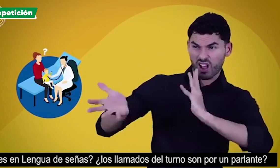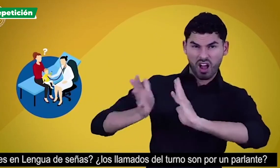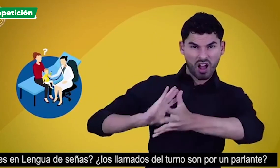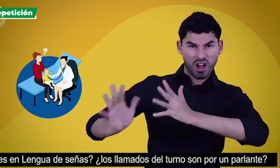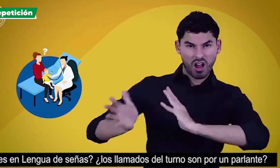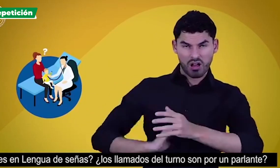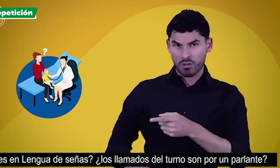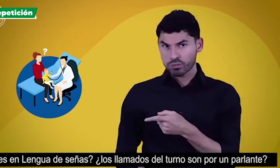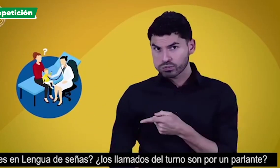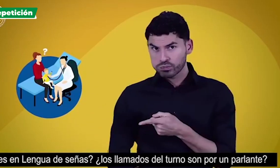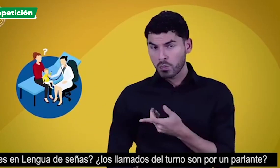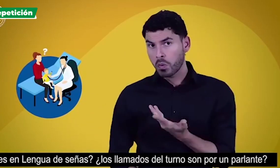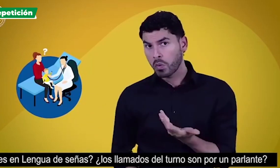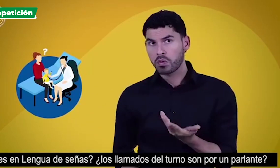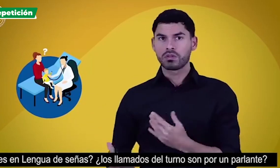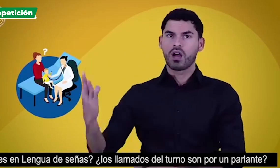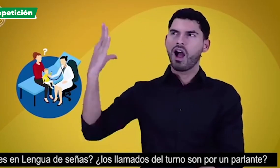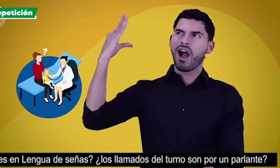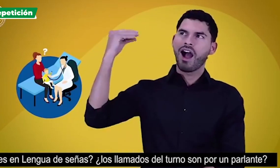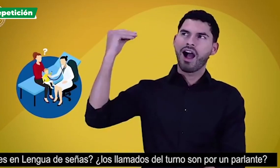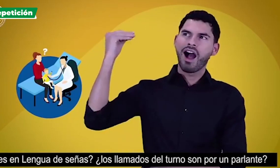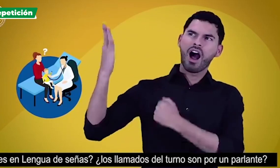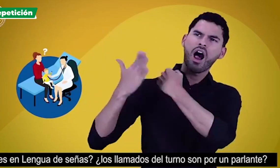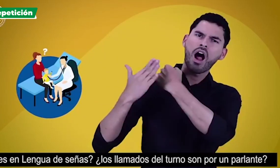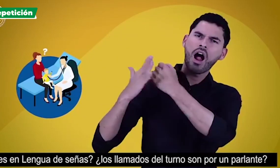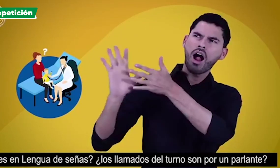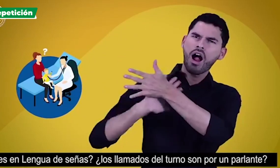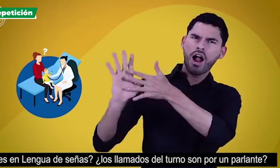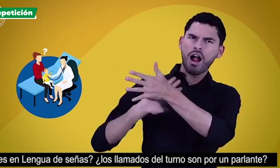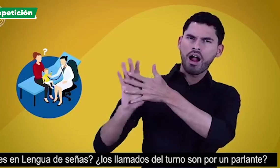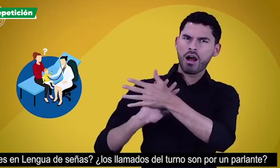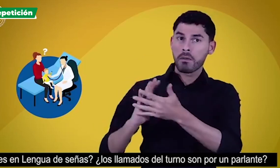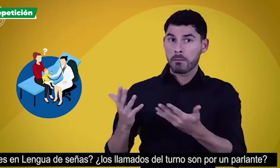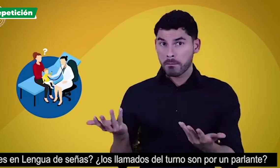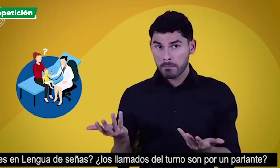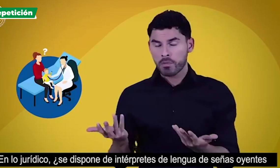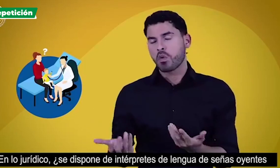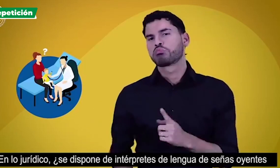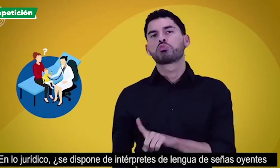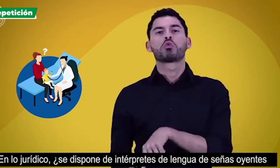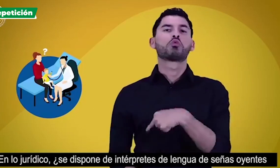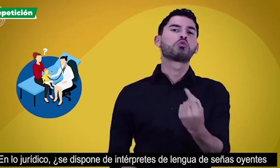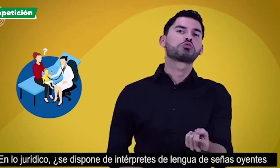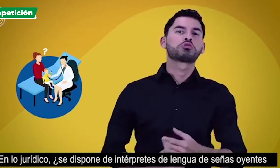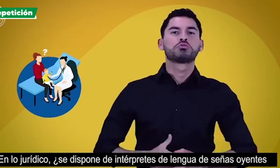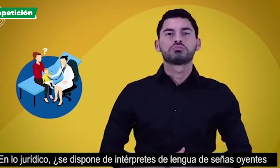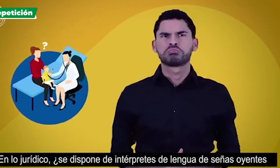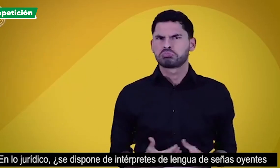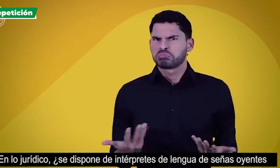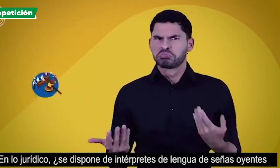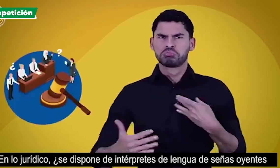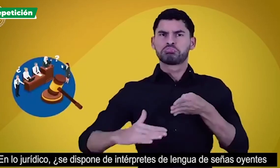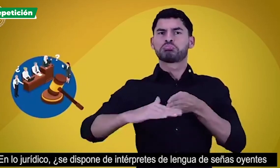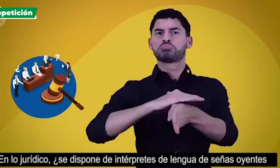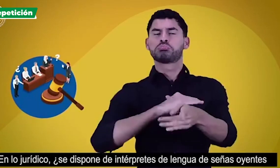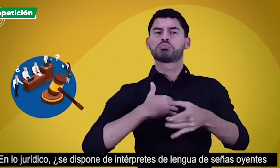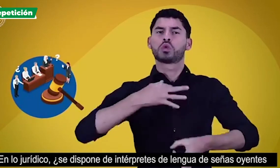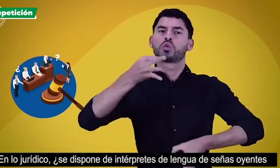examen médico es en lengua de señas los llamados del turno son por un parlante en lo jurídico se dispone de intérpretes de lengua de